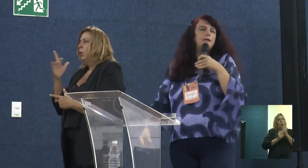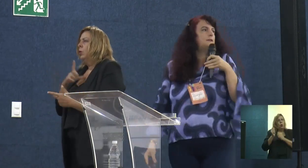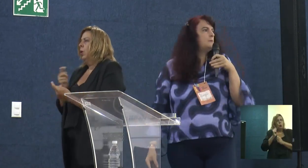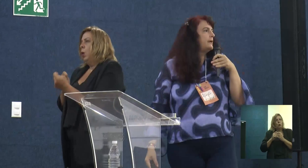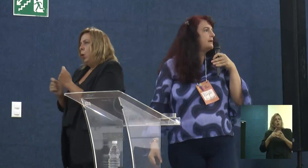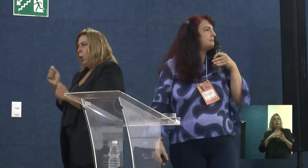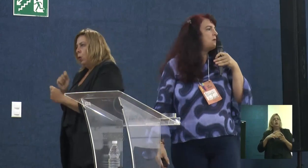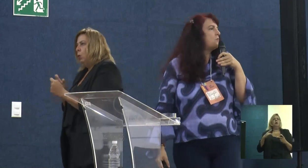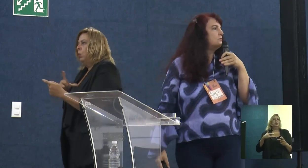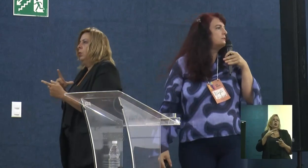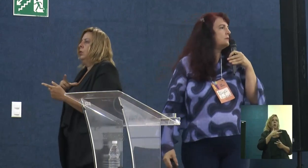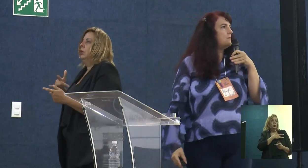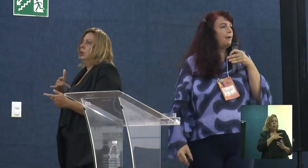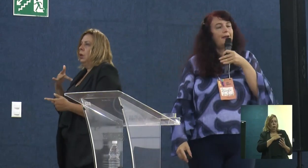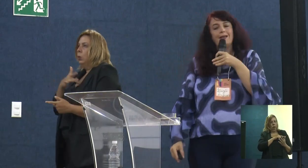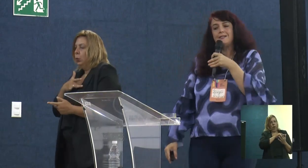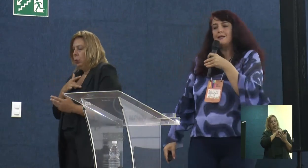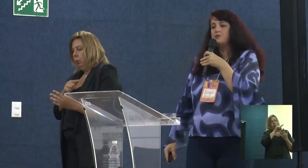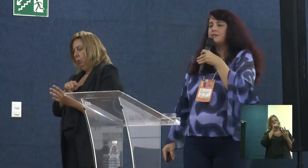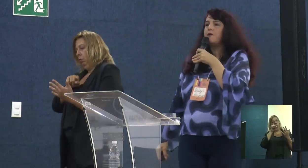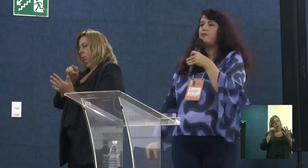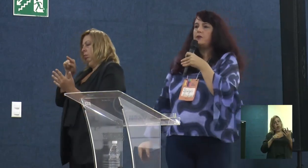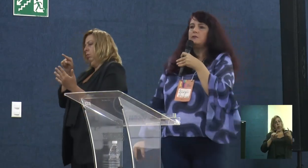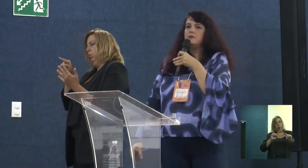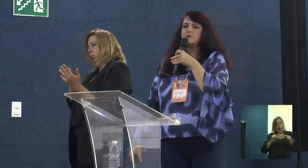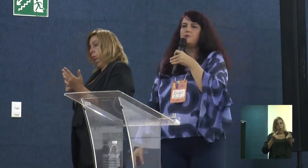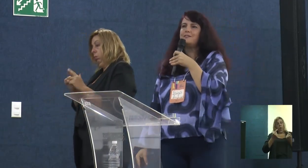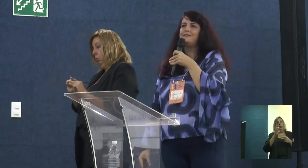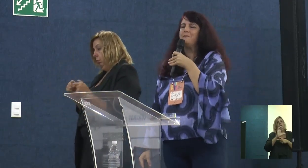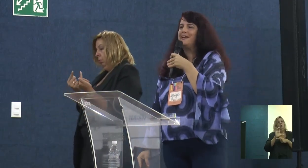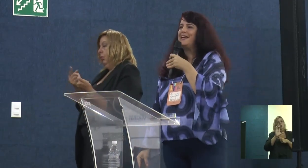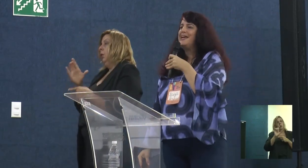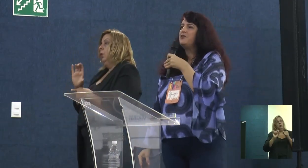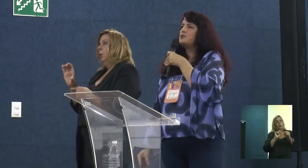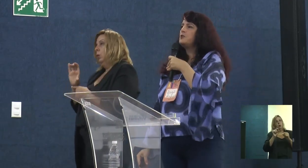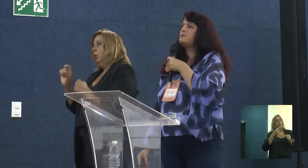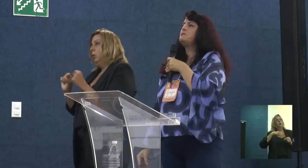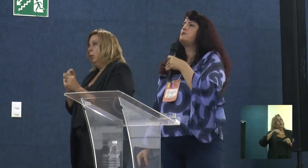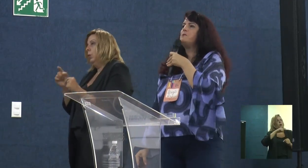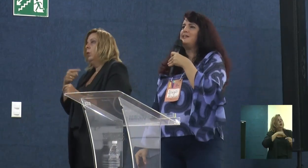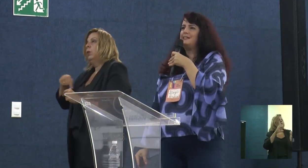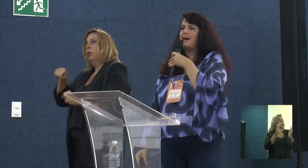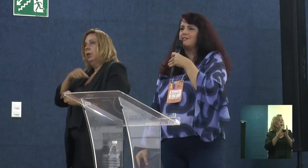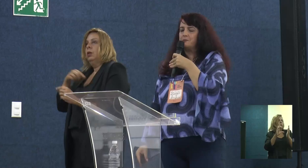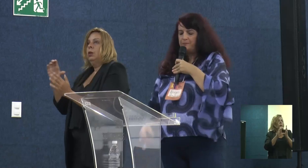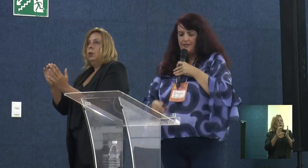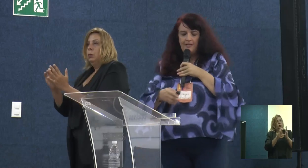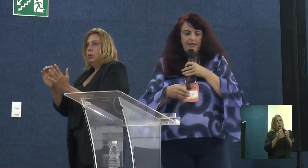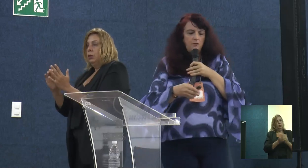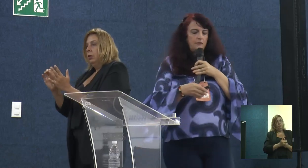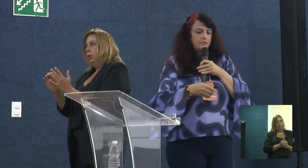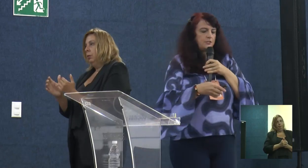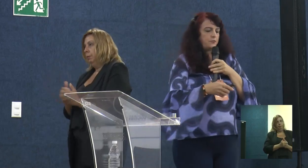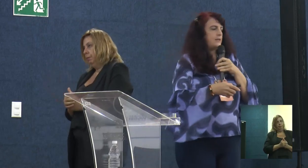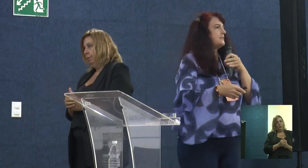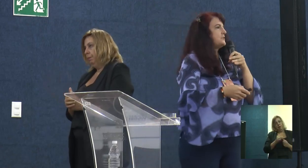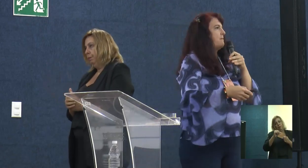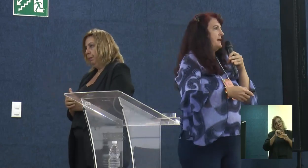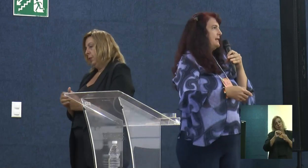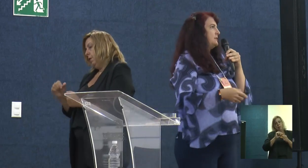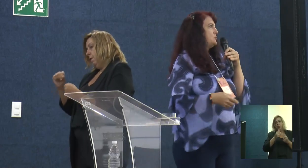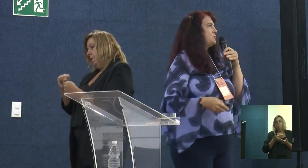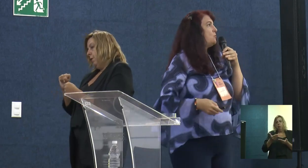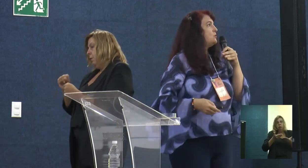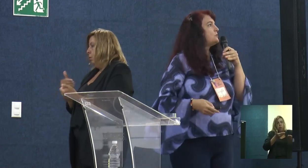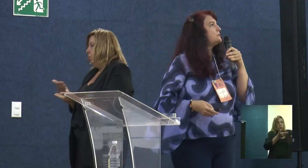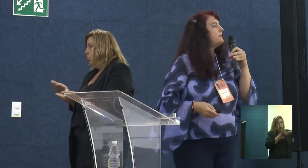economia e também a saúde. Então, o desafio do nosso curso é também, nós somos uma comunidade. E quando a gente fez as